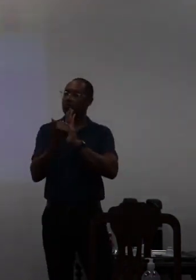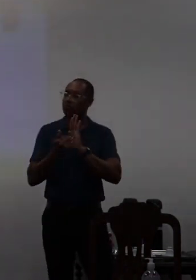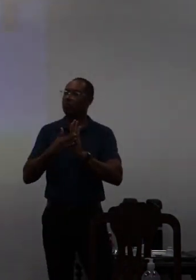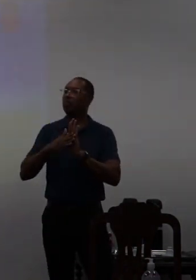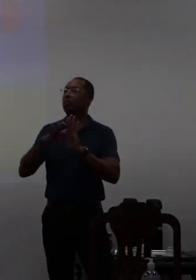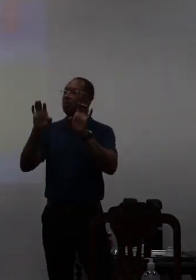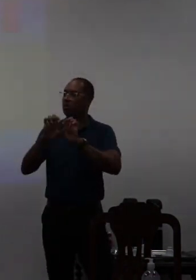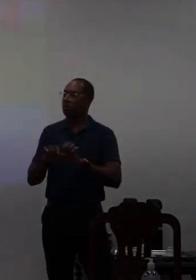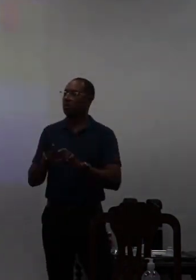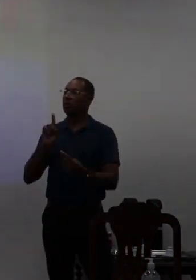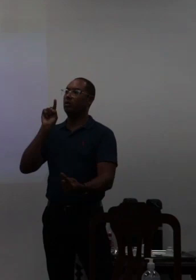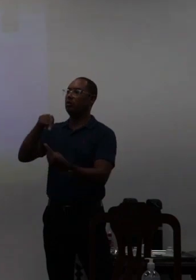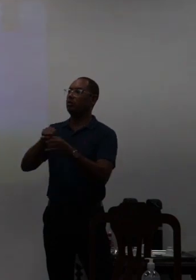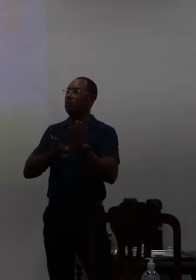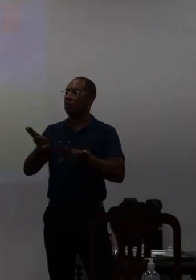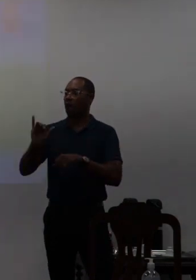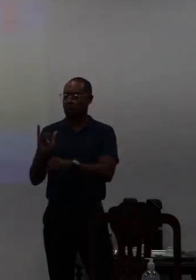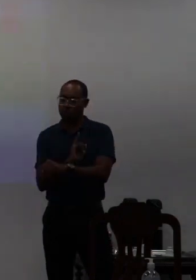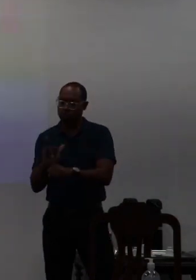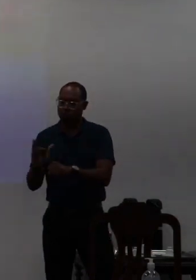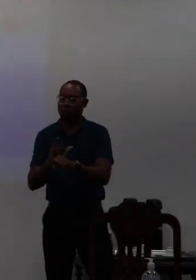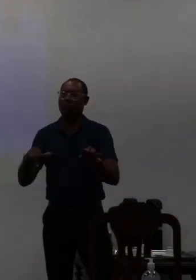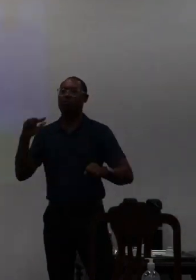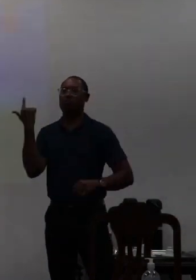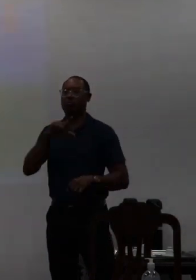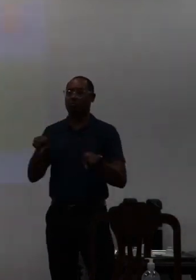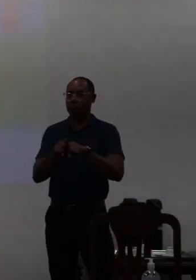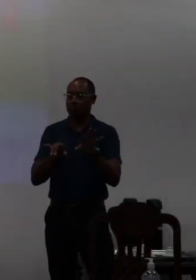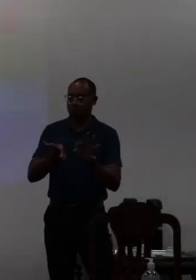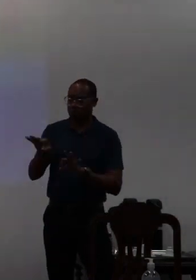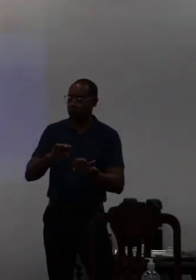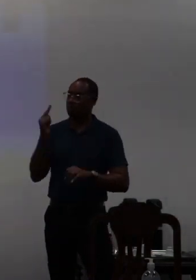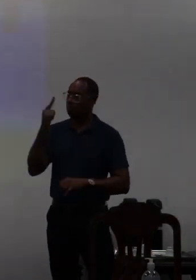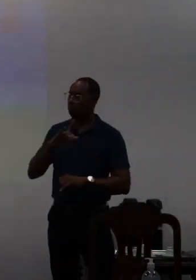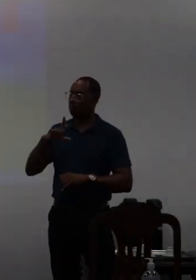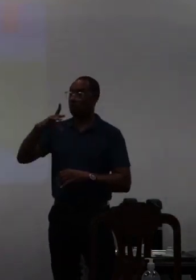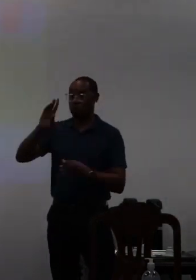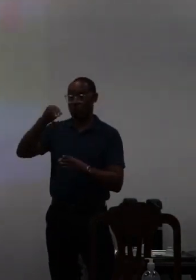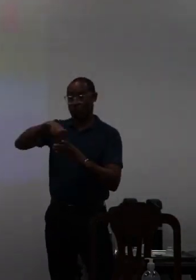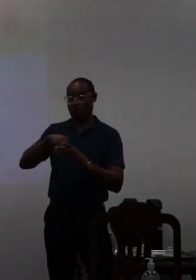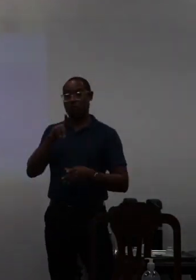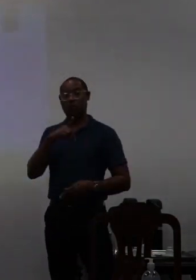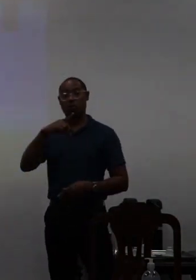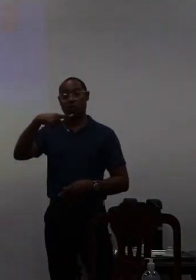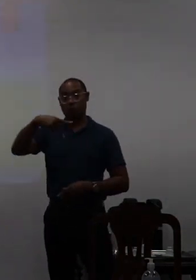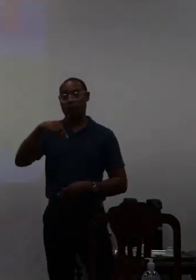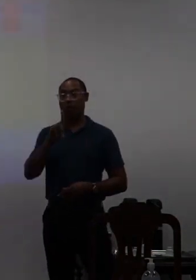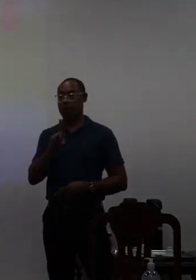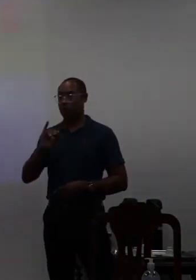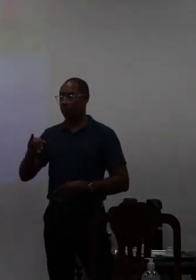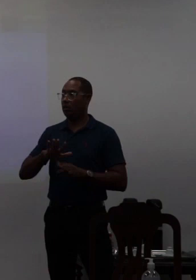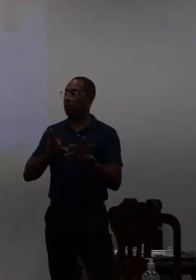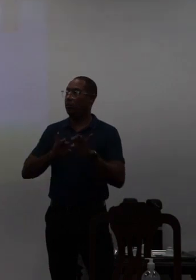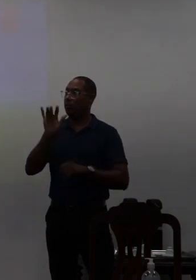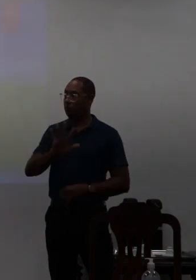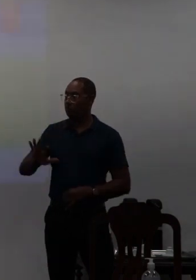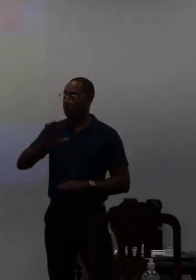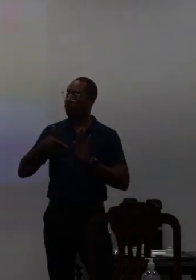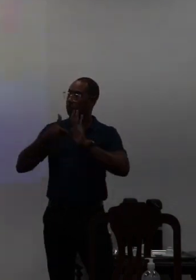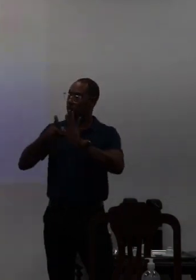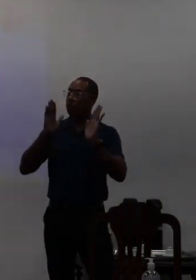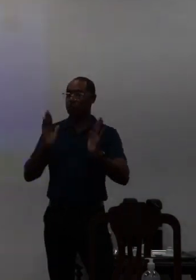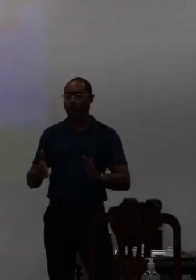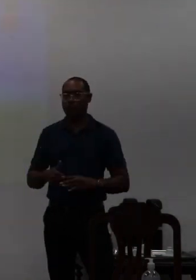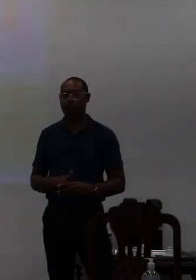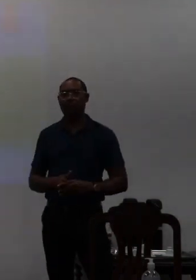vigentes e os objetivos estratégicos que estavam vigentes no PDI mas o cenário apresentado então assim